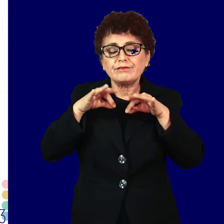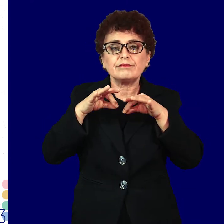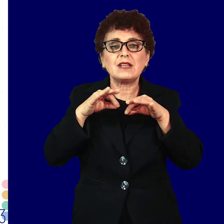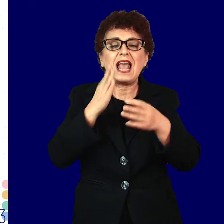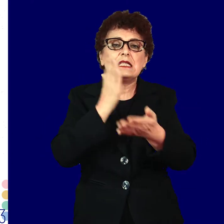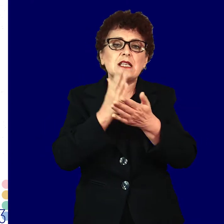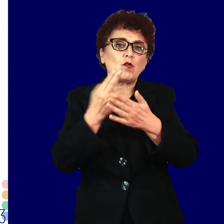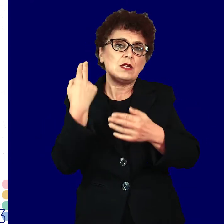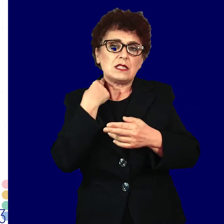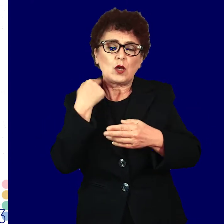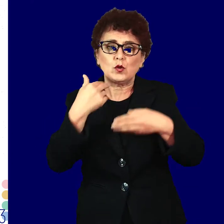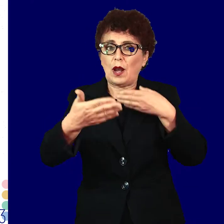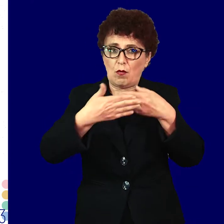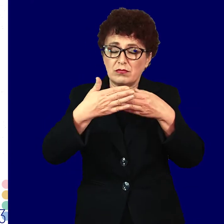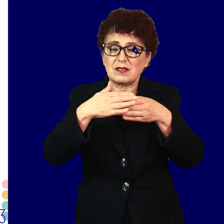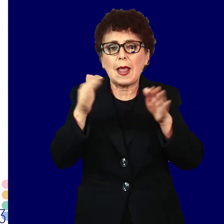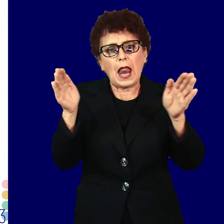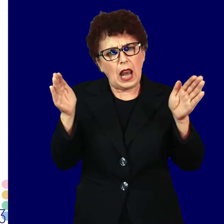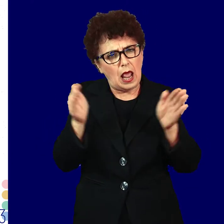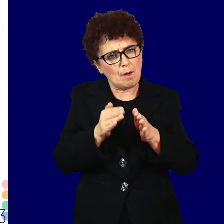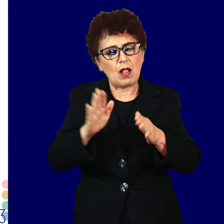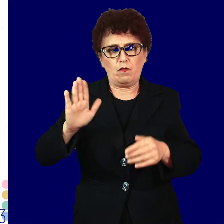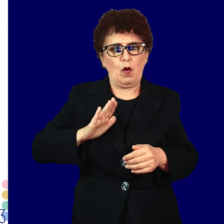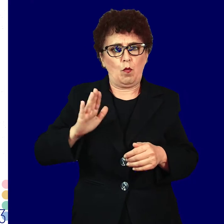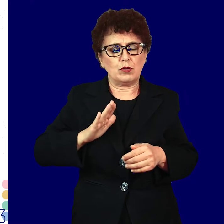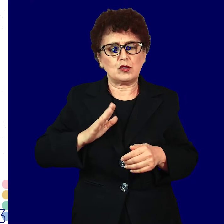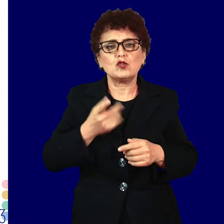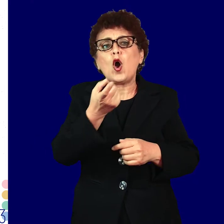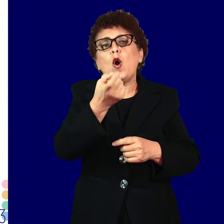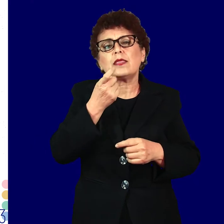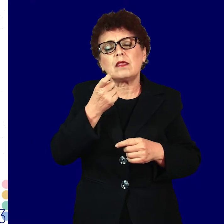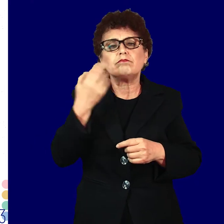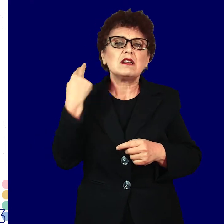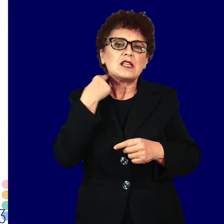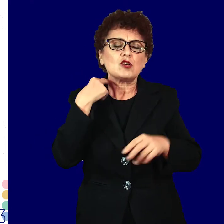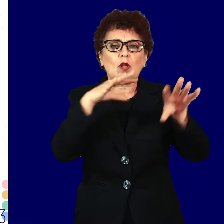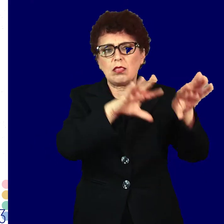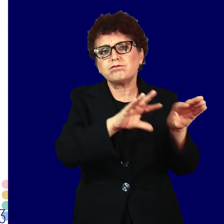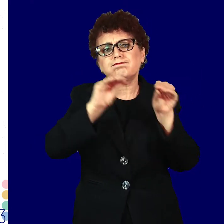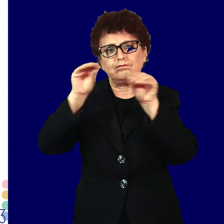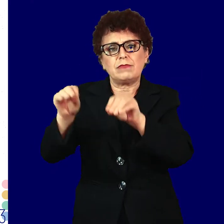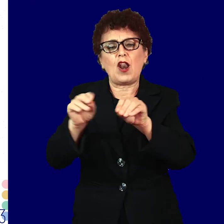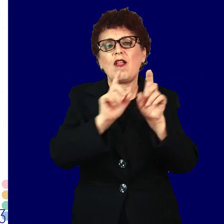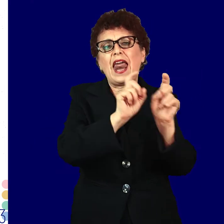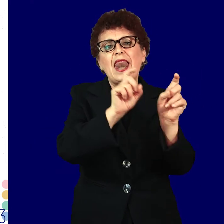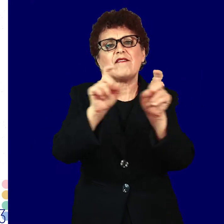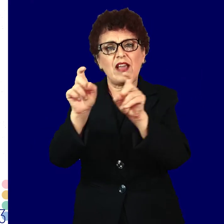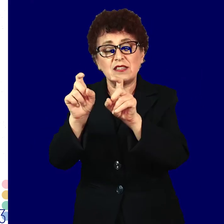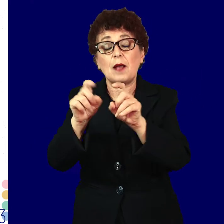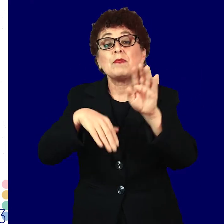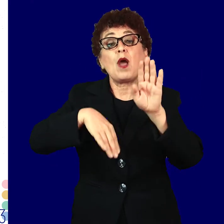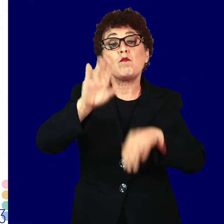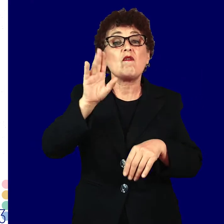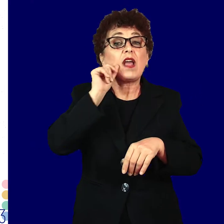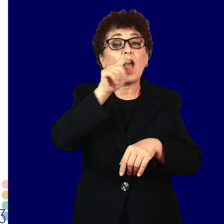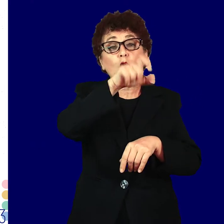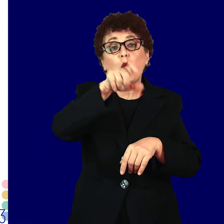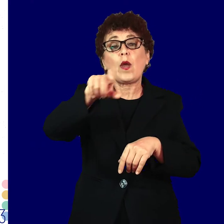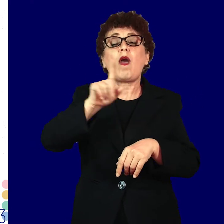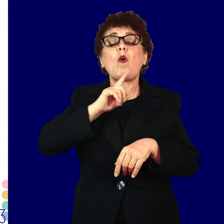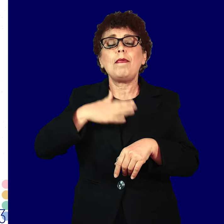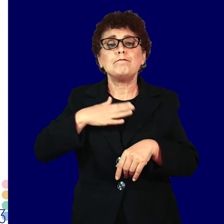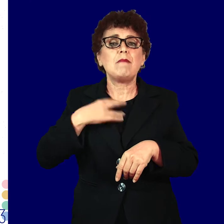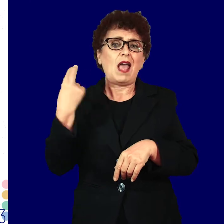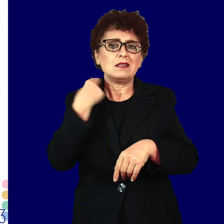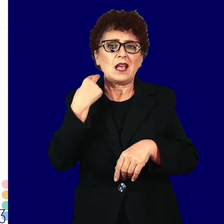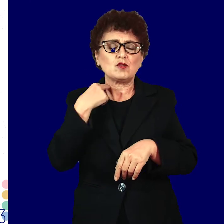секој сексуален однос го намалува ризикот од сексуално преносливи инфекции. Повекето луѓе кои имаат